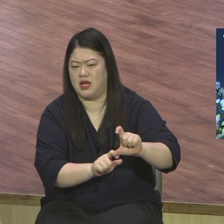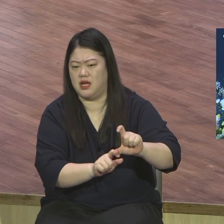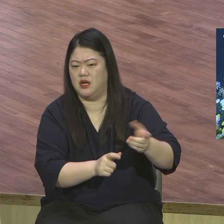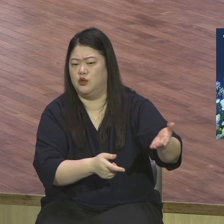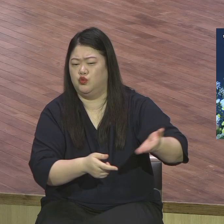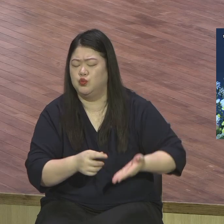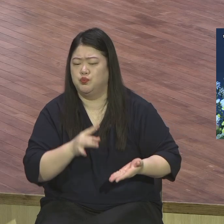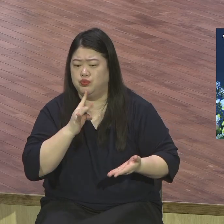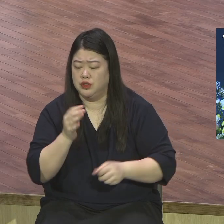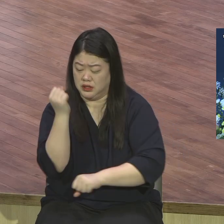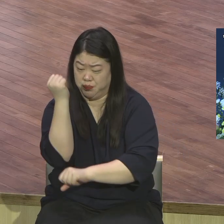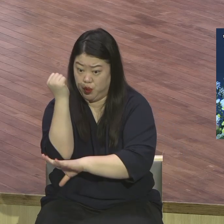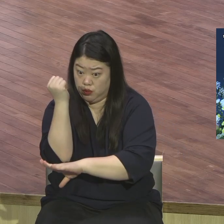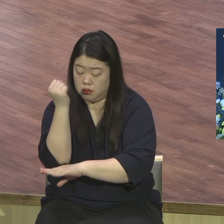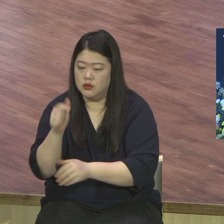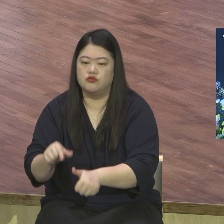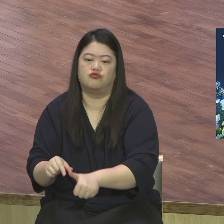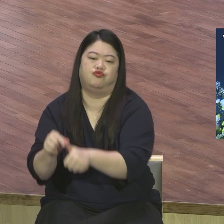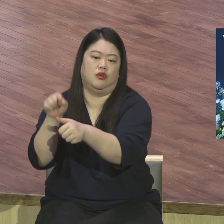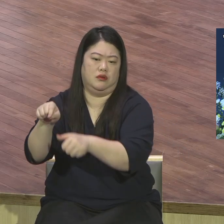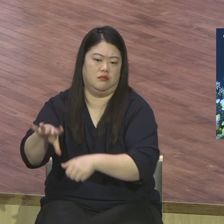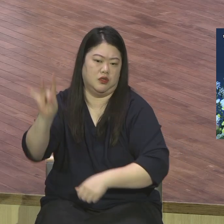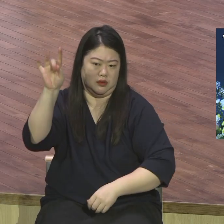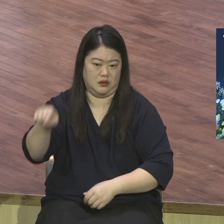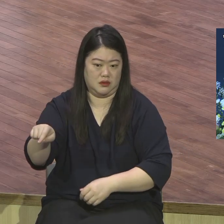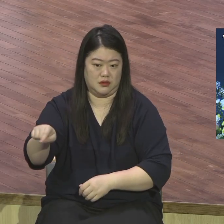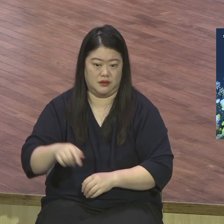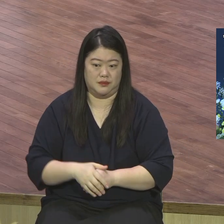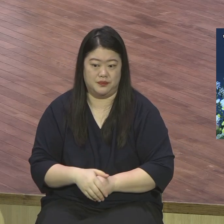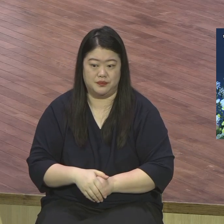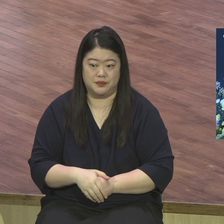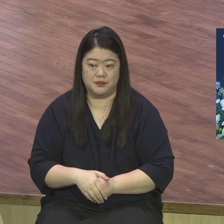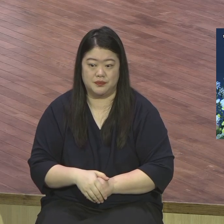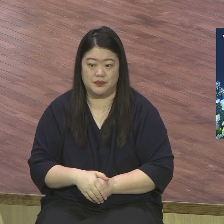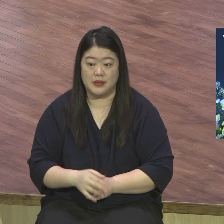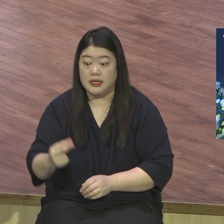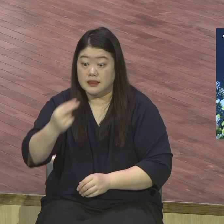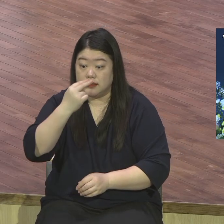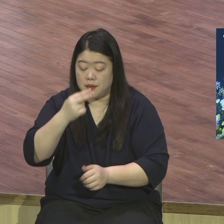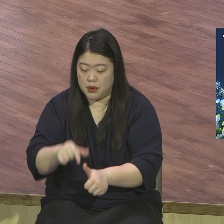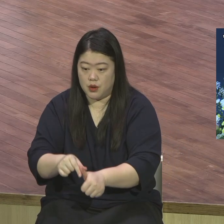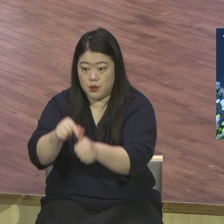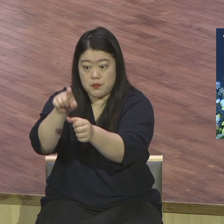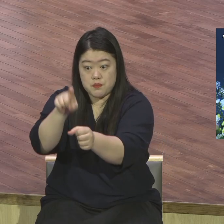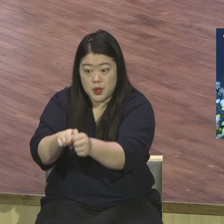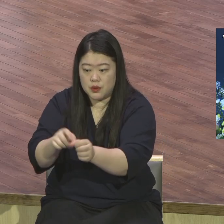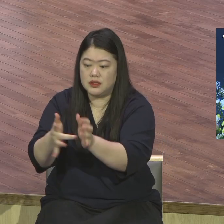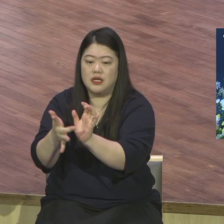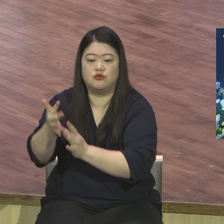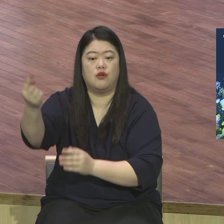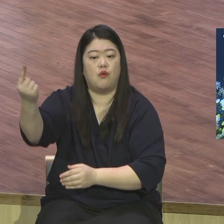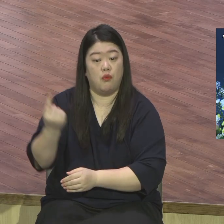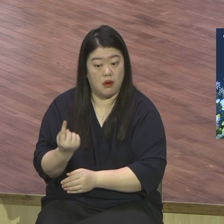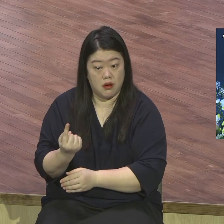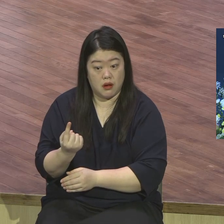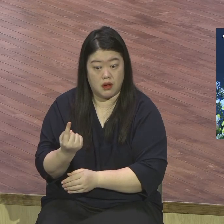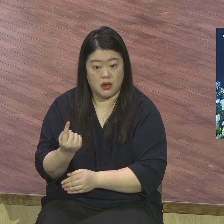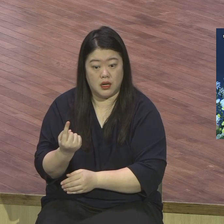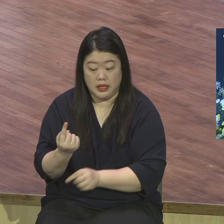한마디로 생명 살리는 헌신을 하기 위해서 예수님 오신 것이고 이 핵심 이